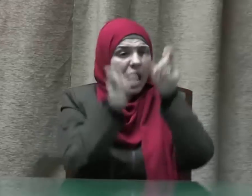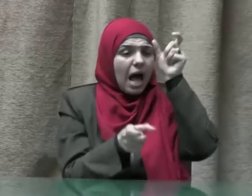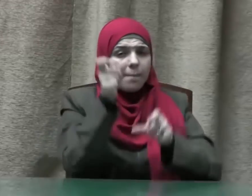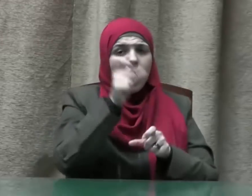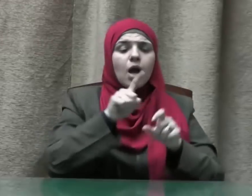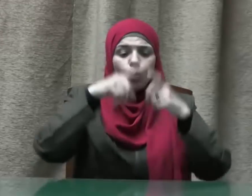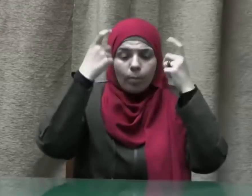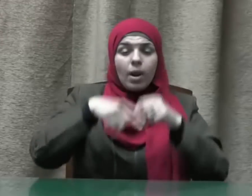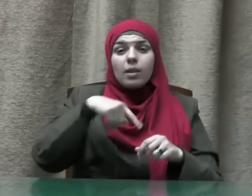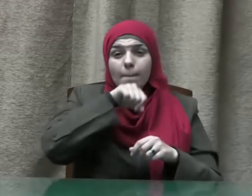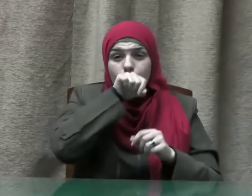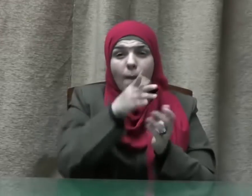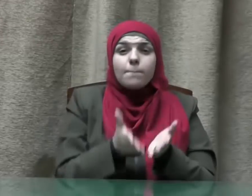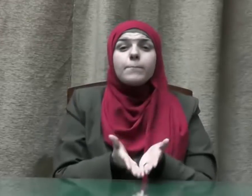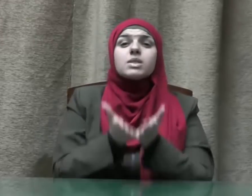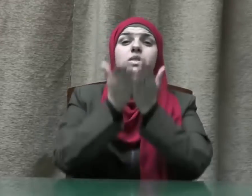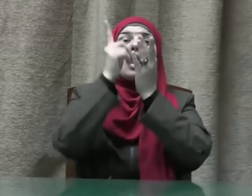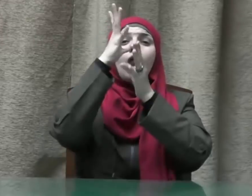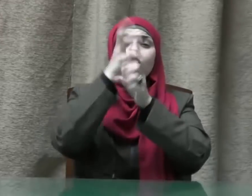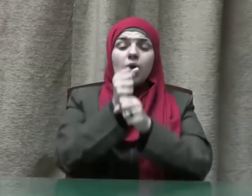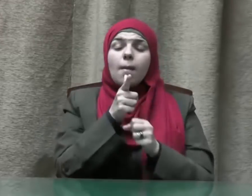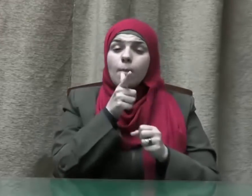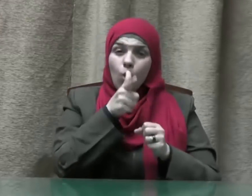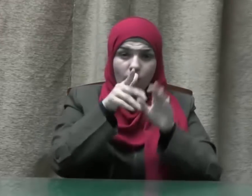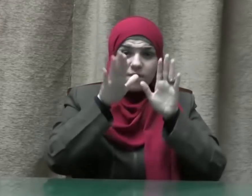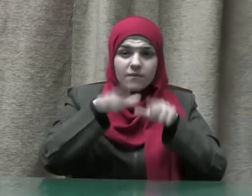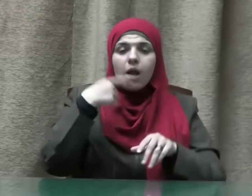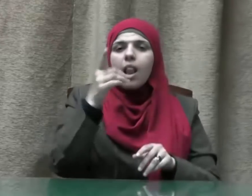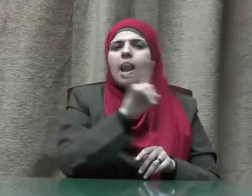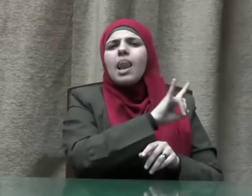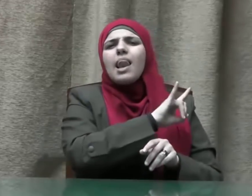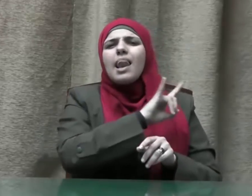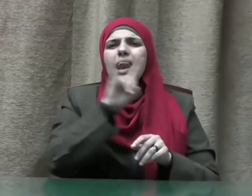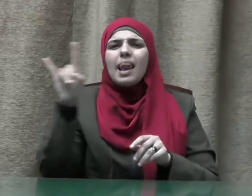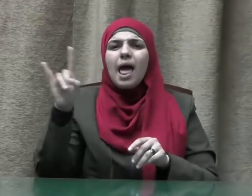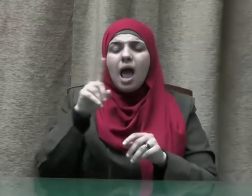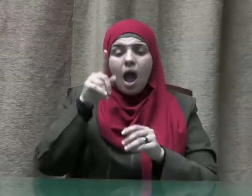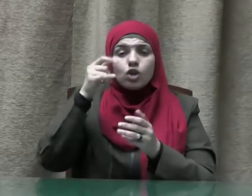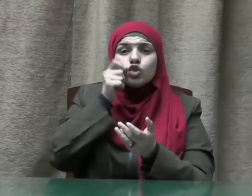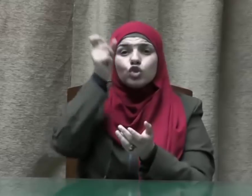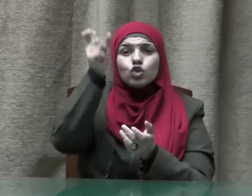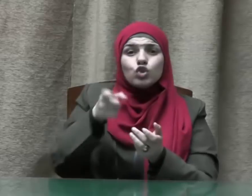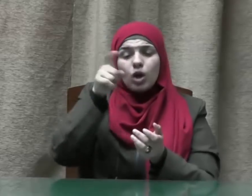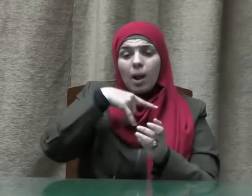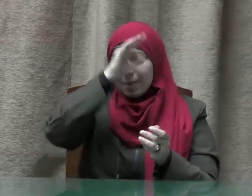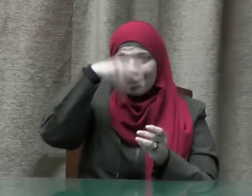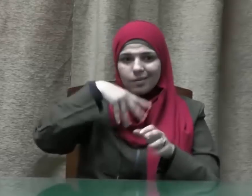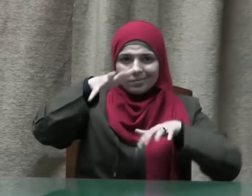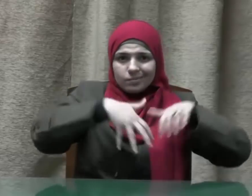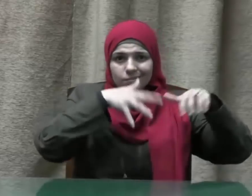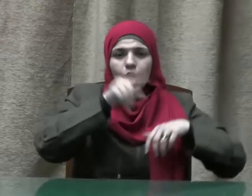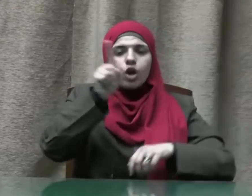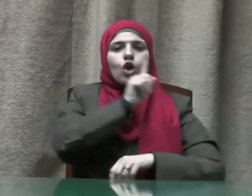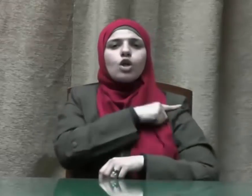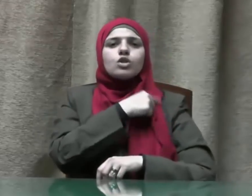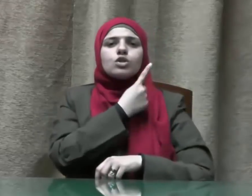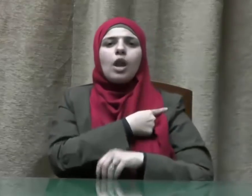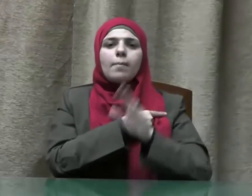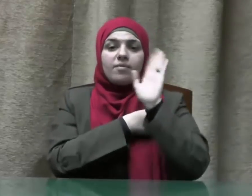نبينا صلى الله عليه وسلم لا يحتكر إلا خاطئ فالمحتكر